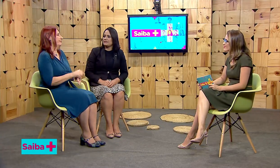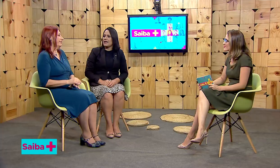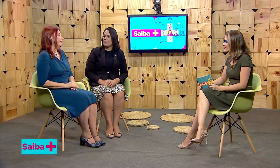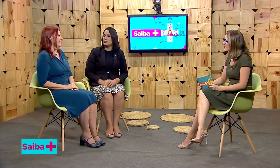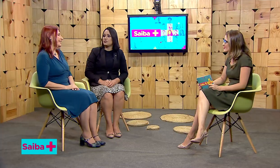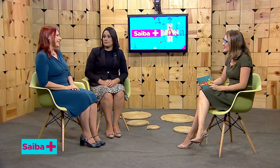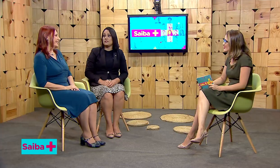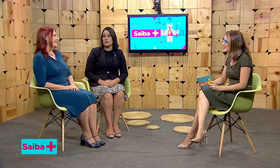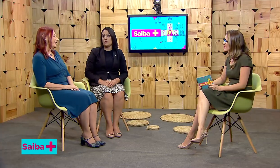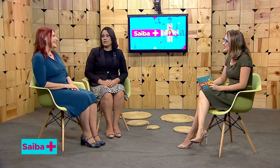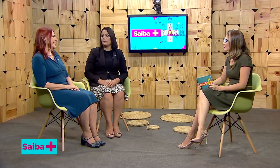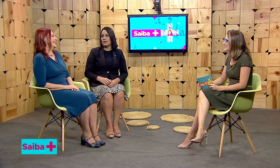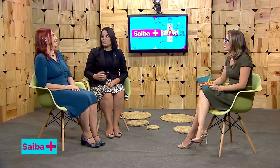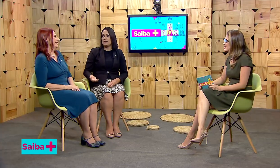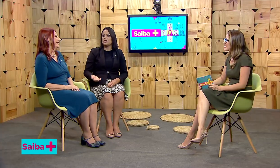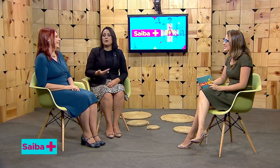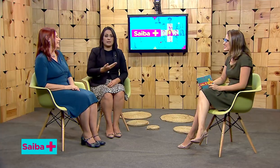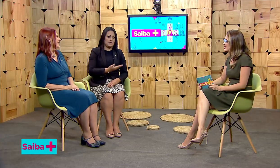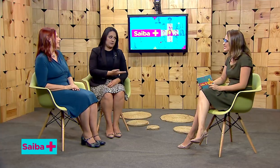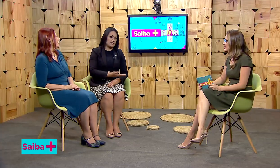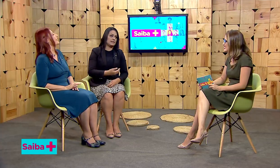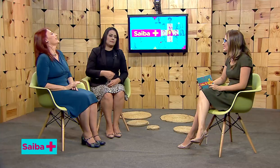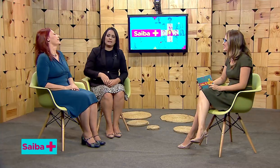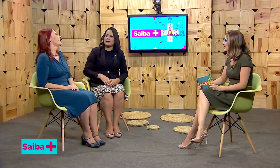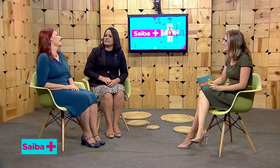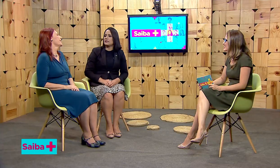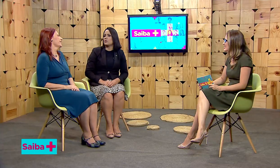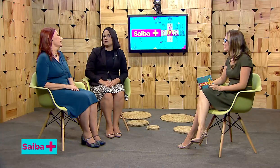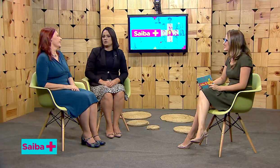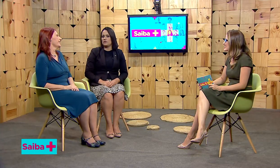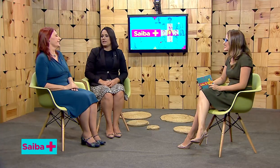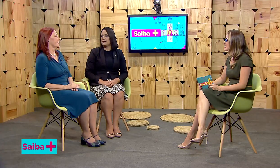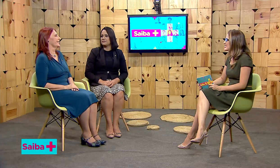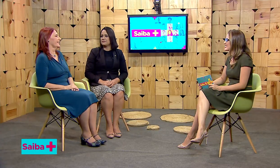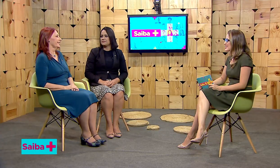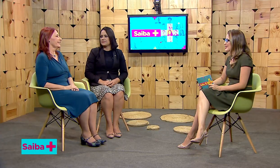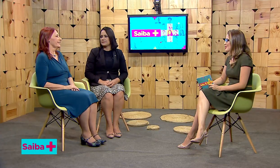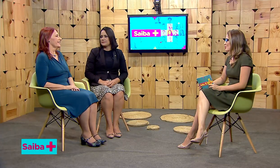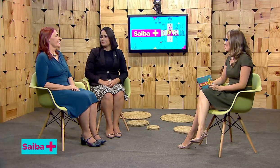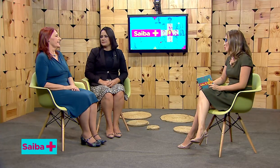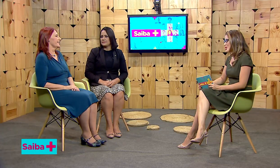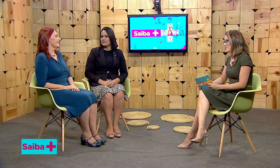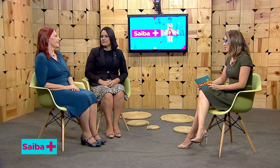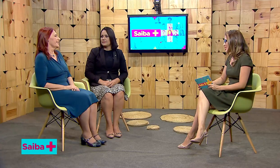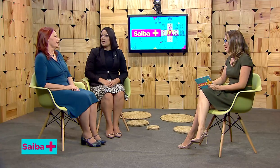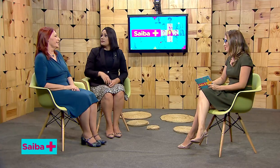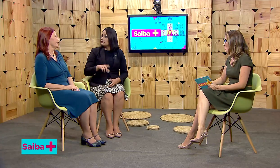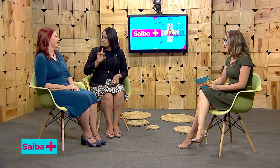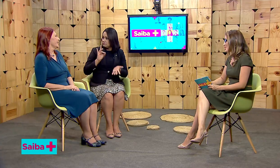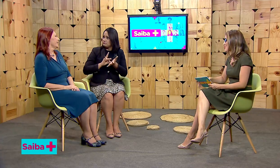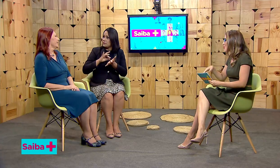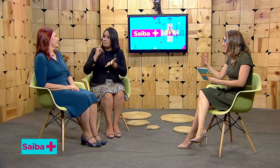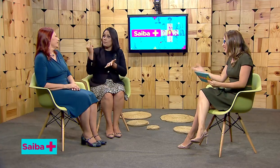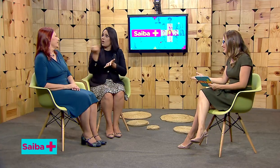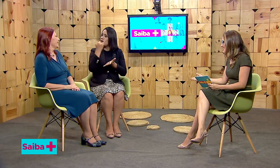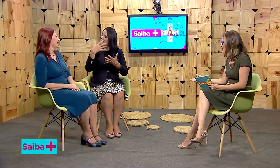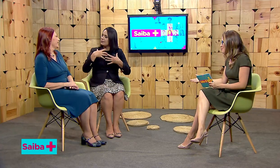intérprete. Isso é muito importante, para que você também tenha acesso ao que eu estou falando. Super importante e eu me sinto honrada da sua